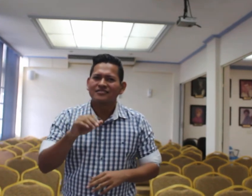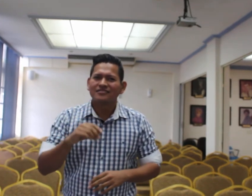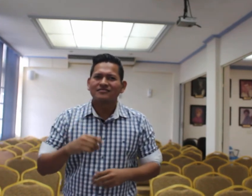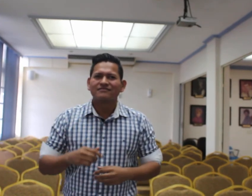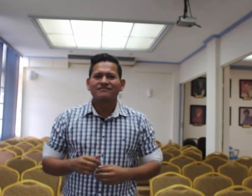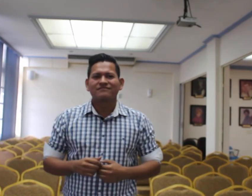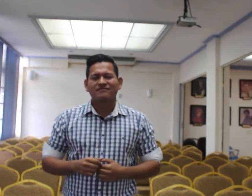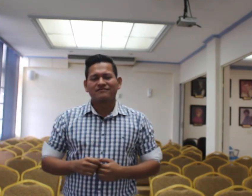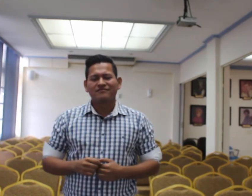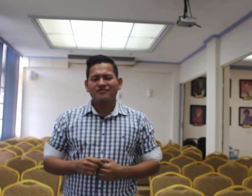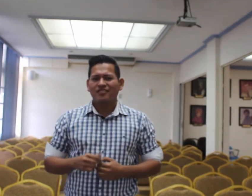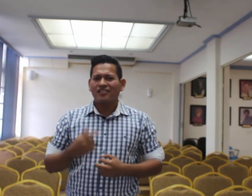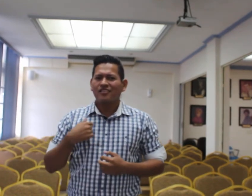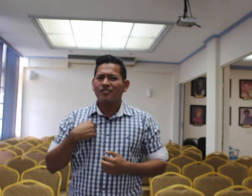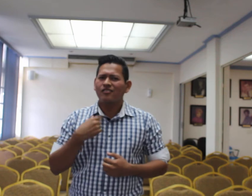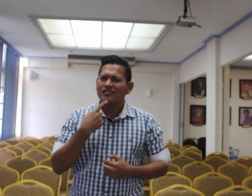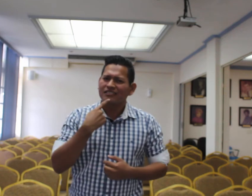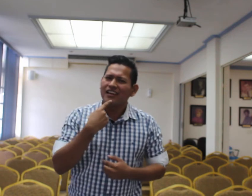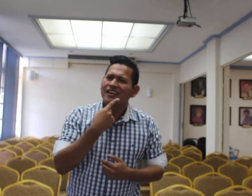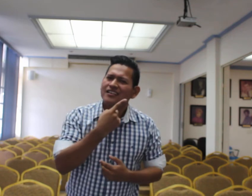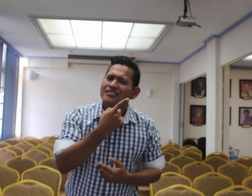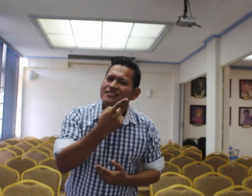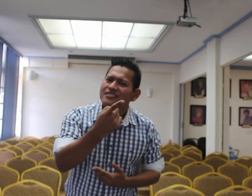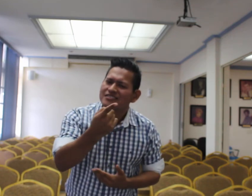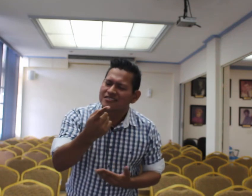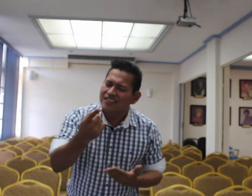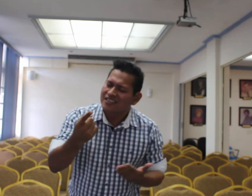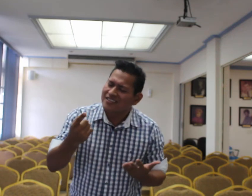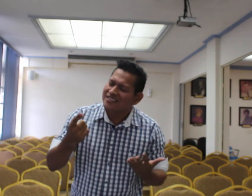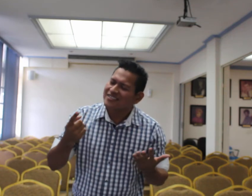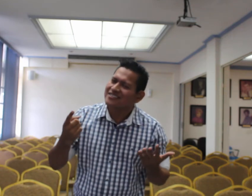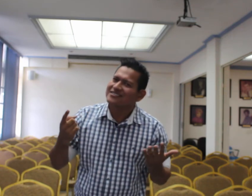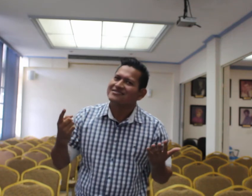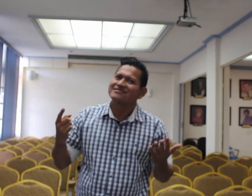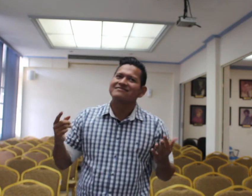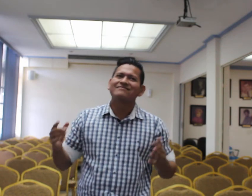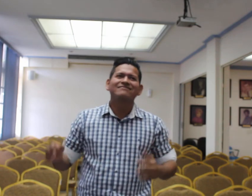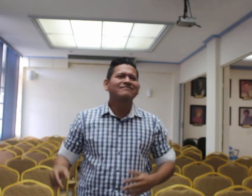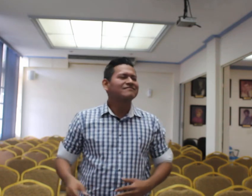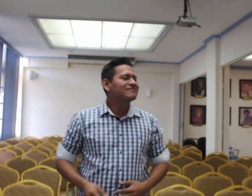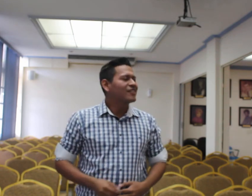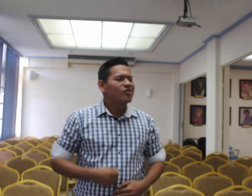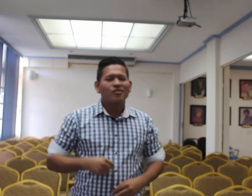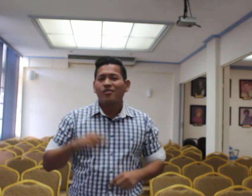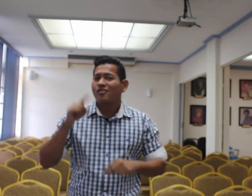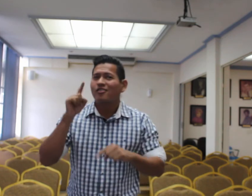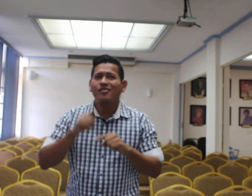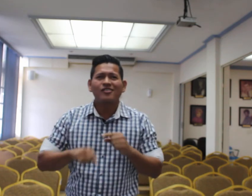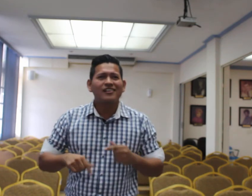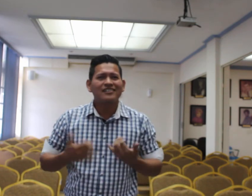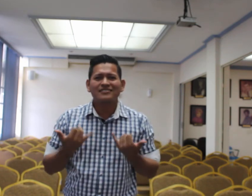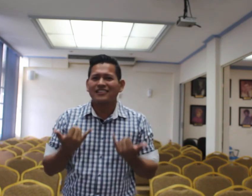lo que tengo que decir, no puedo ya seguir